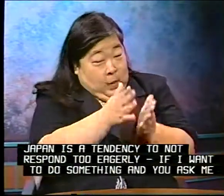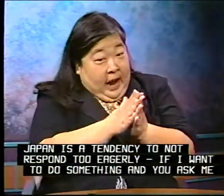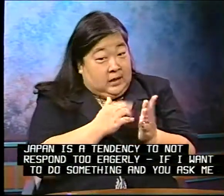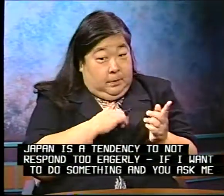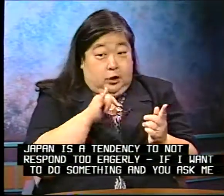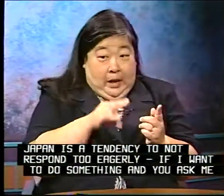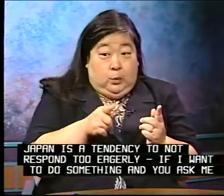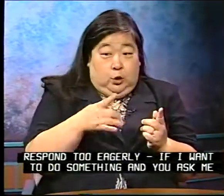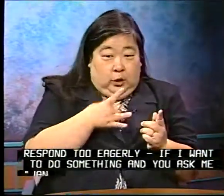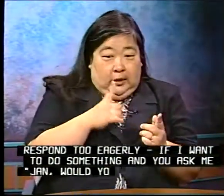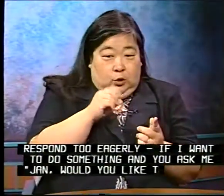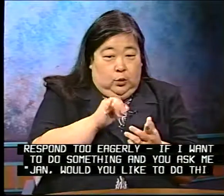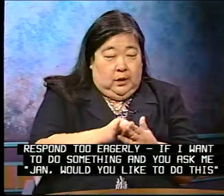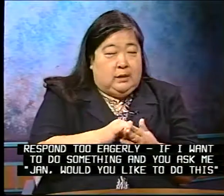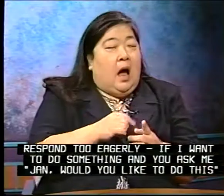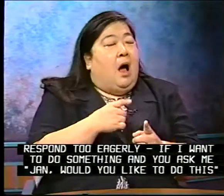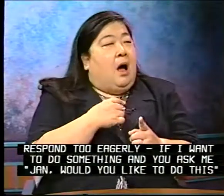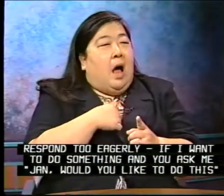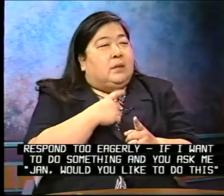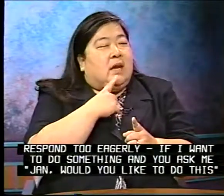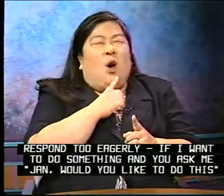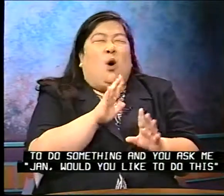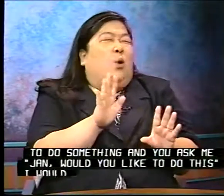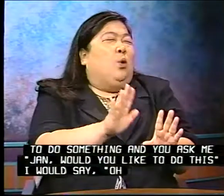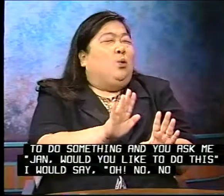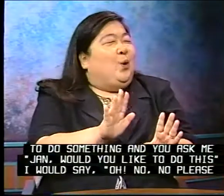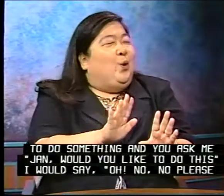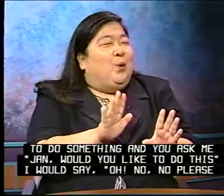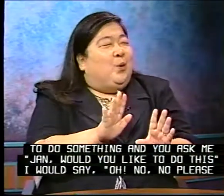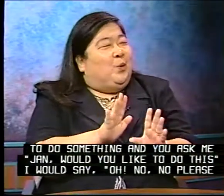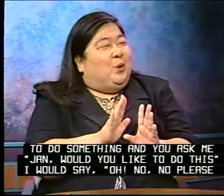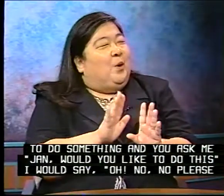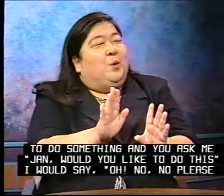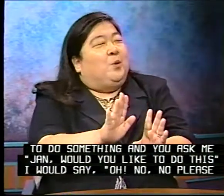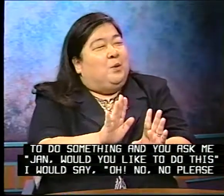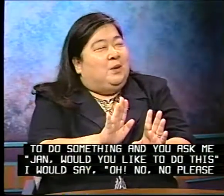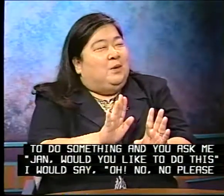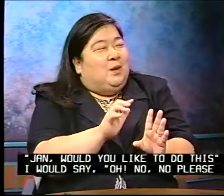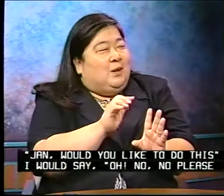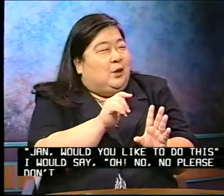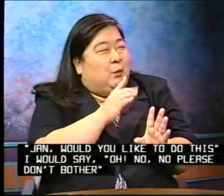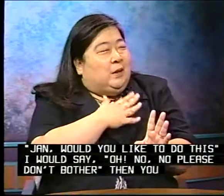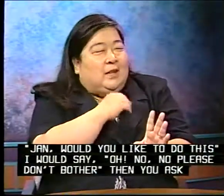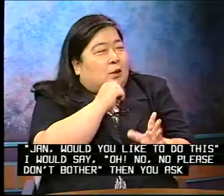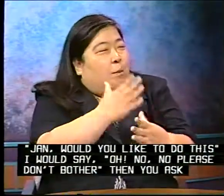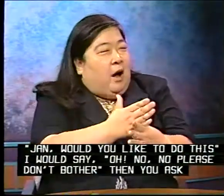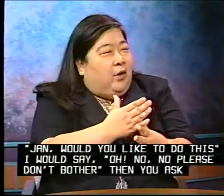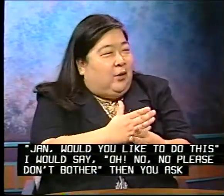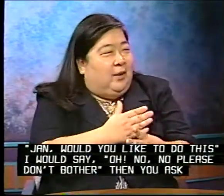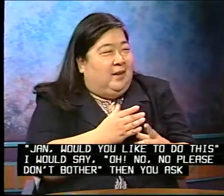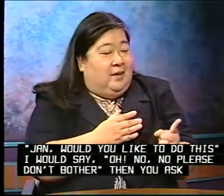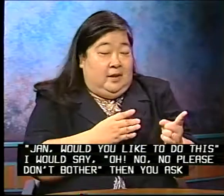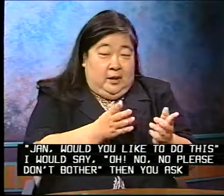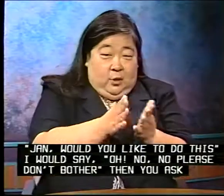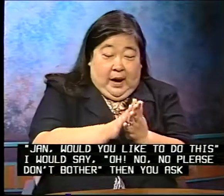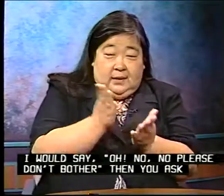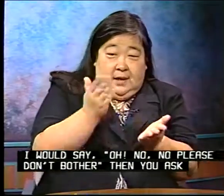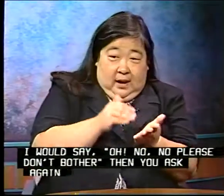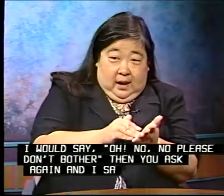ask me, Jan, would you like to do this? I would say, oh, no, no. You know, please don't bother. Then you ask again.